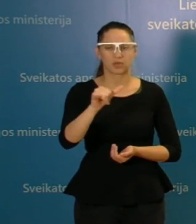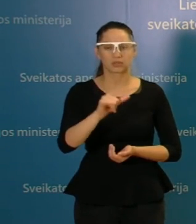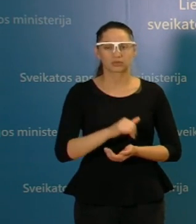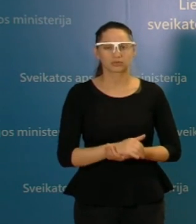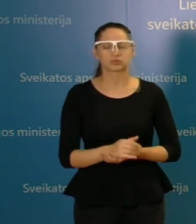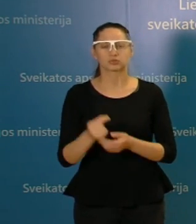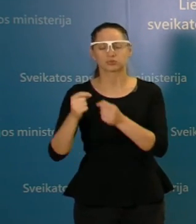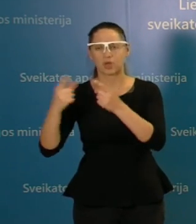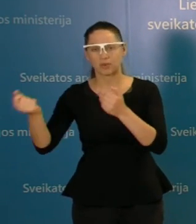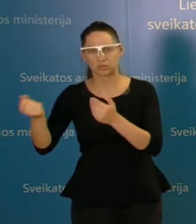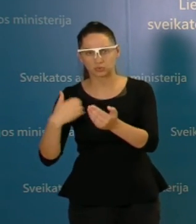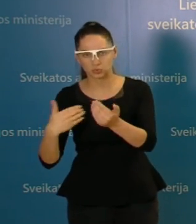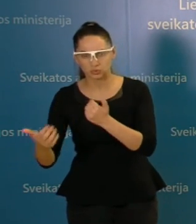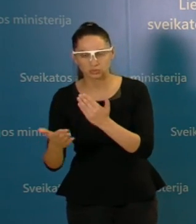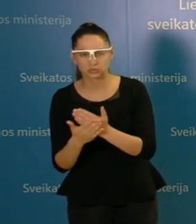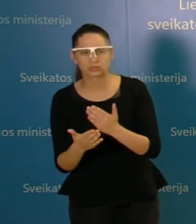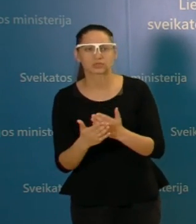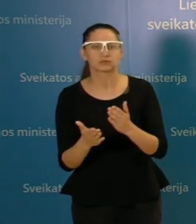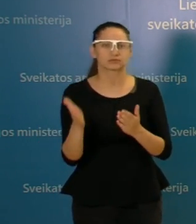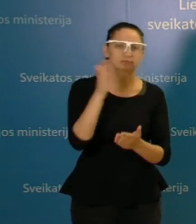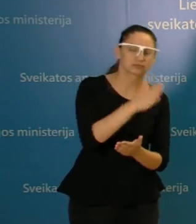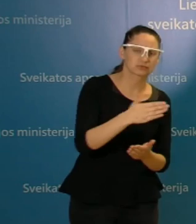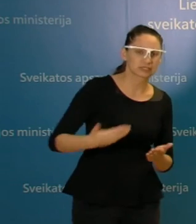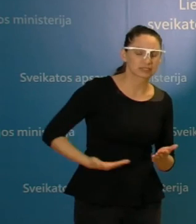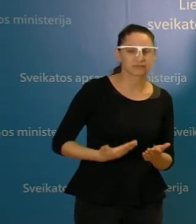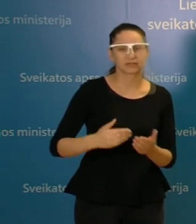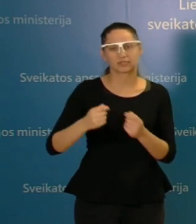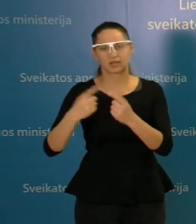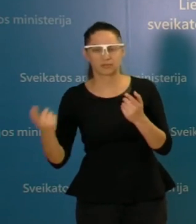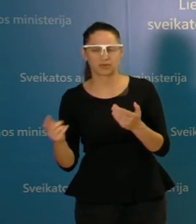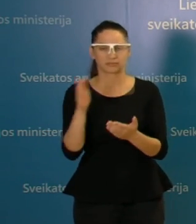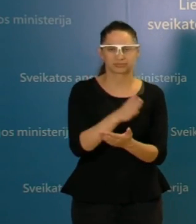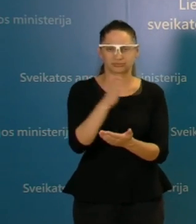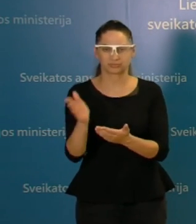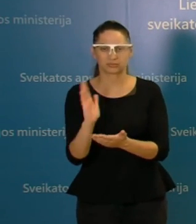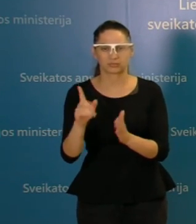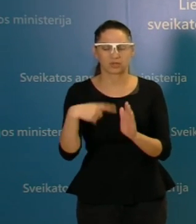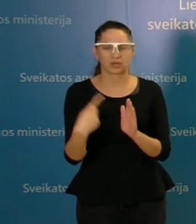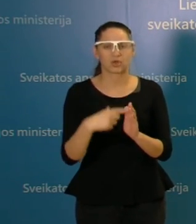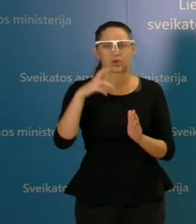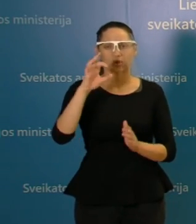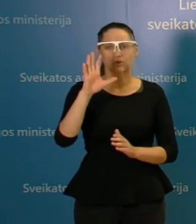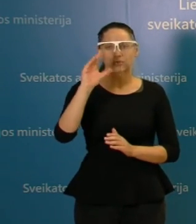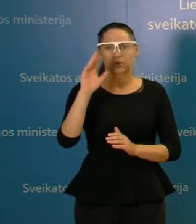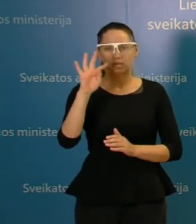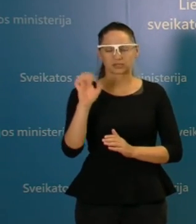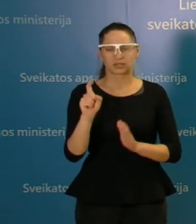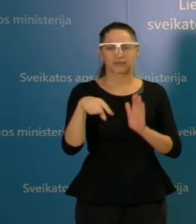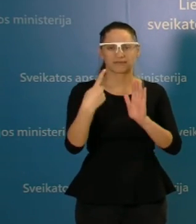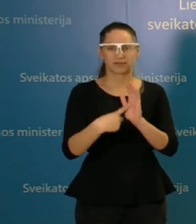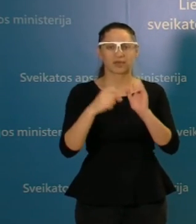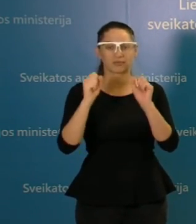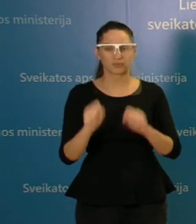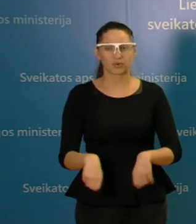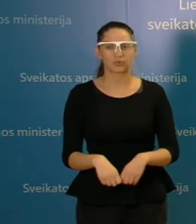tiek raštų klausimų, tai bandysim padubliuoti gyvai ir raštų. Tai prašau, Roberta, laba diena ir nuo redakcijos